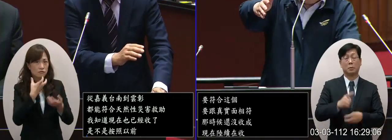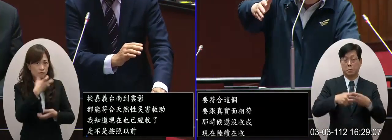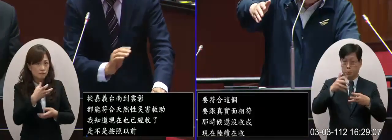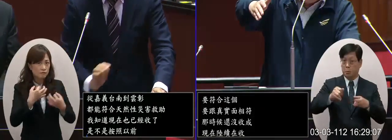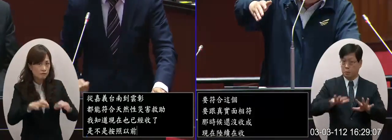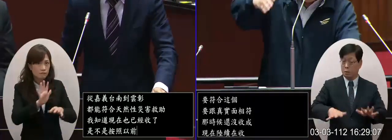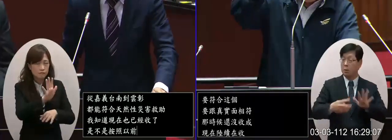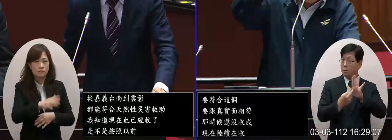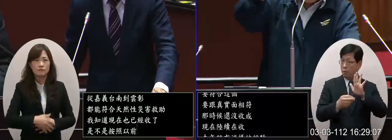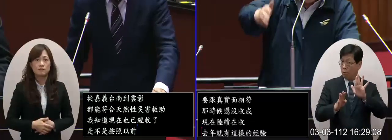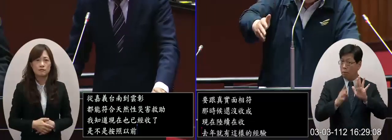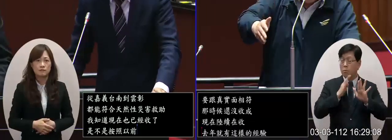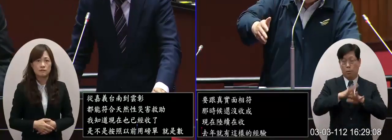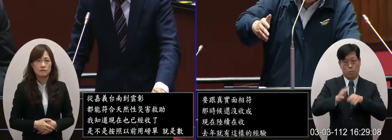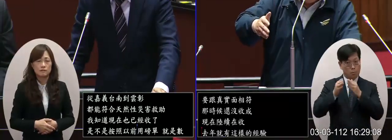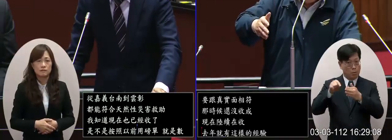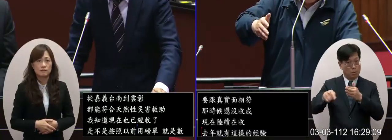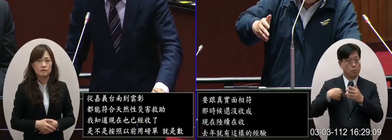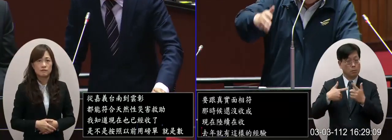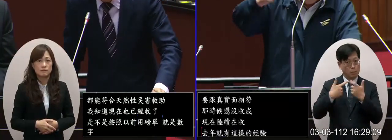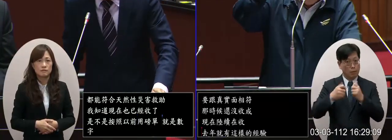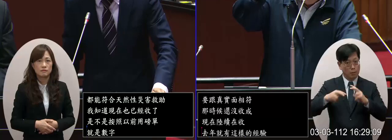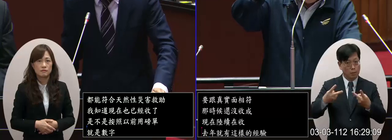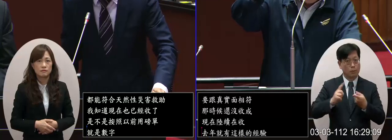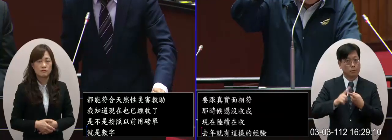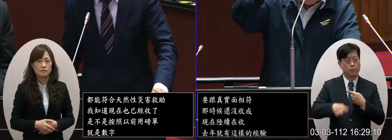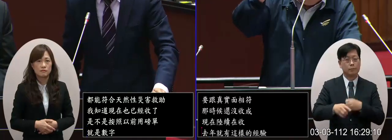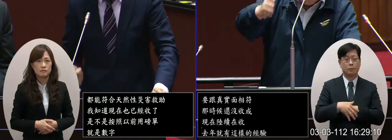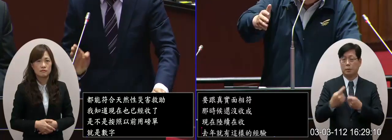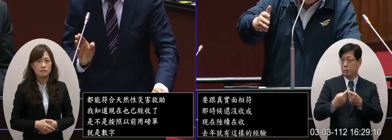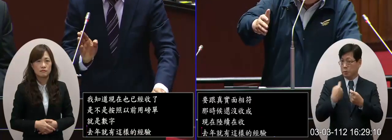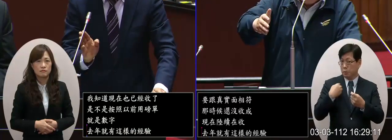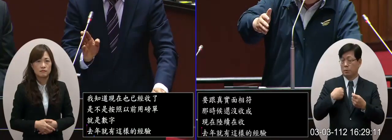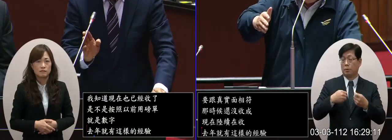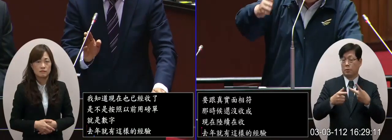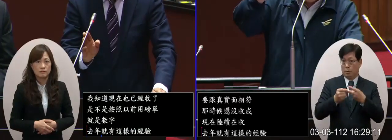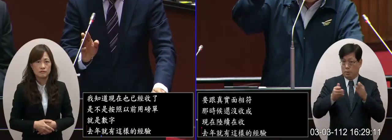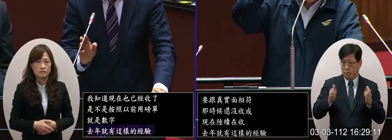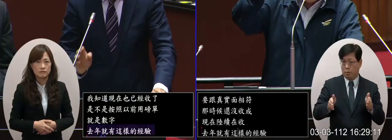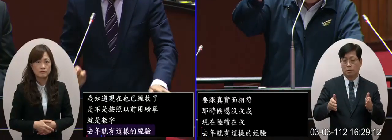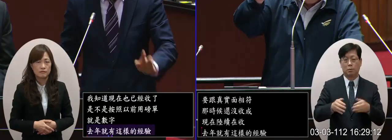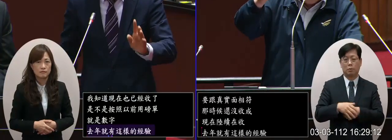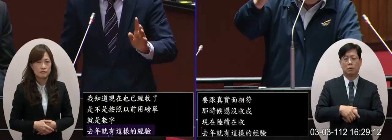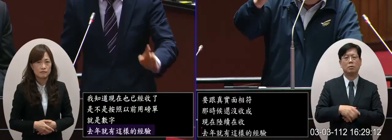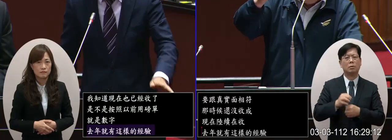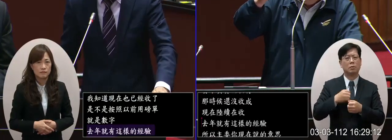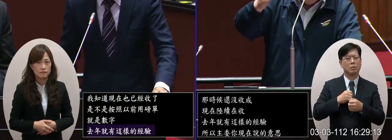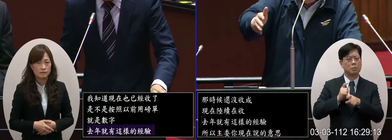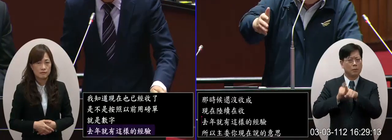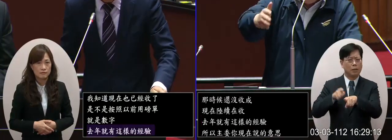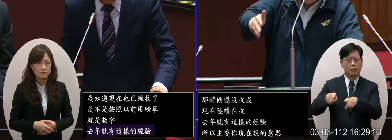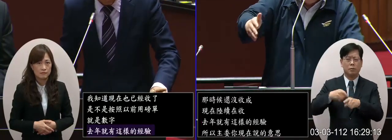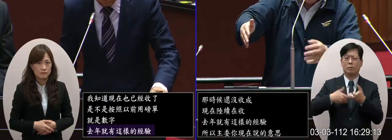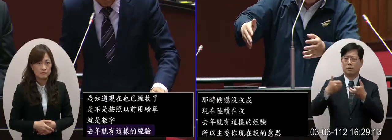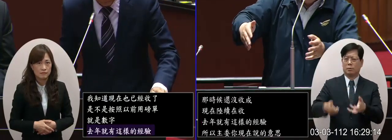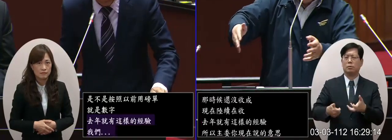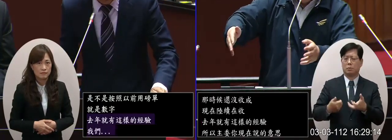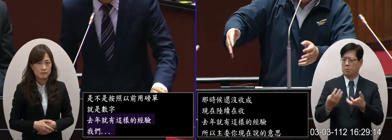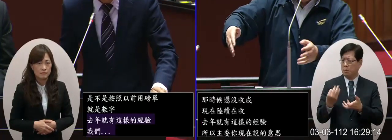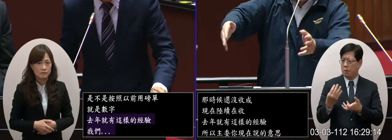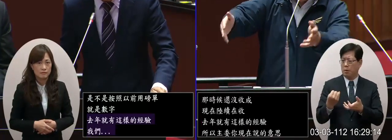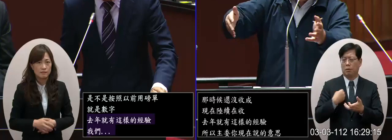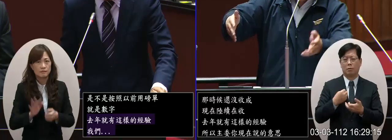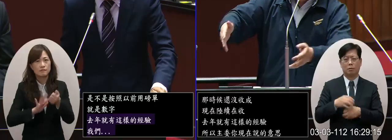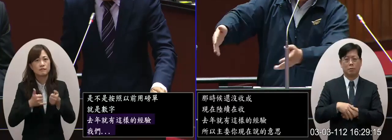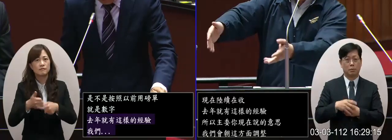委你現在說的意思就是我們會朝這方面去調整就是我們在去年二期的部分我們就是以它的重量實際的